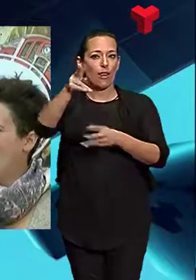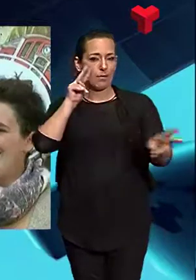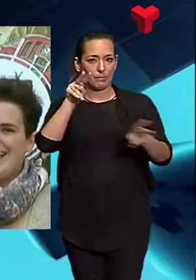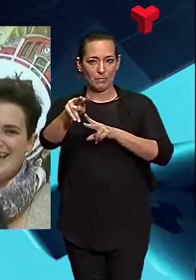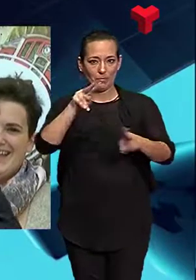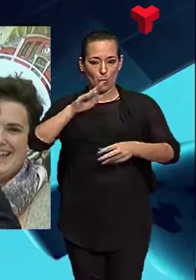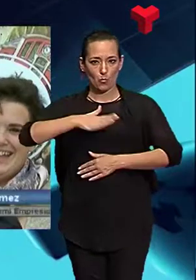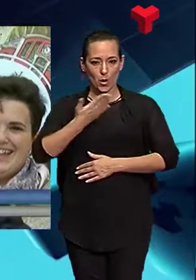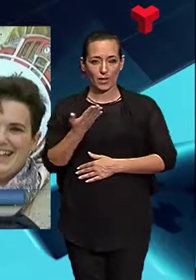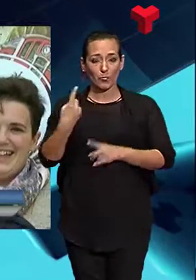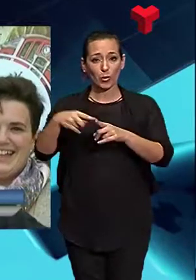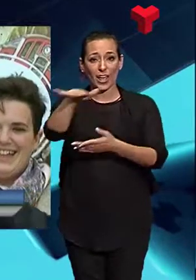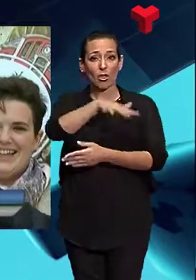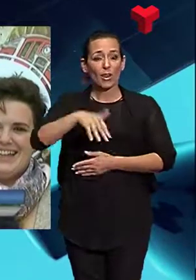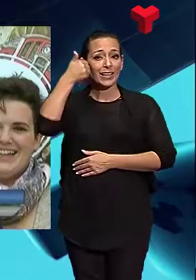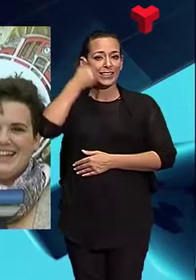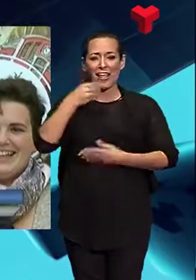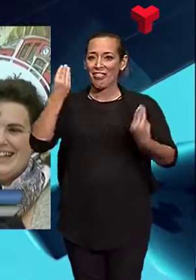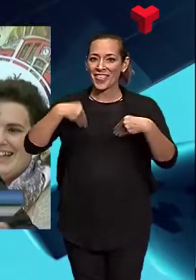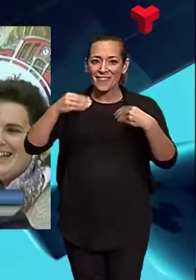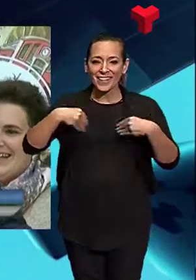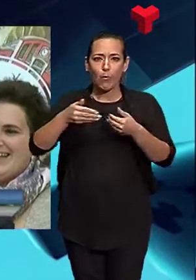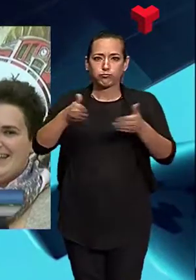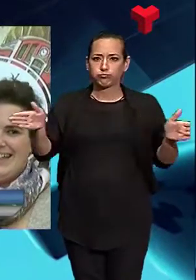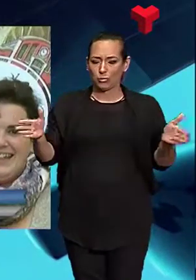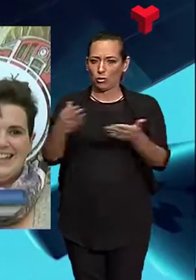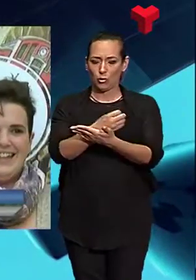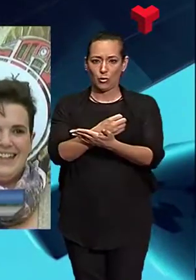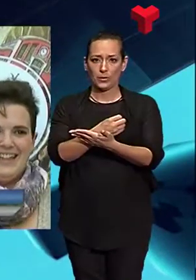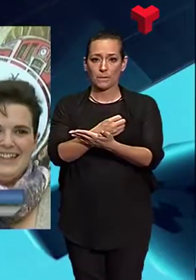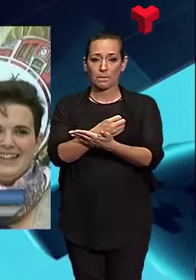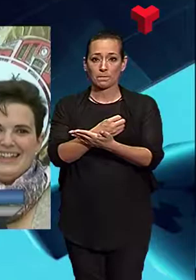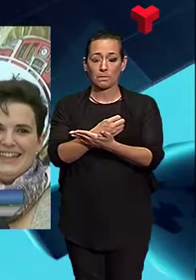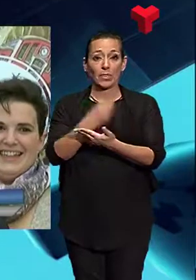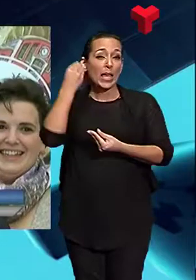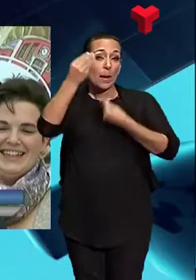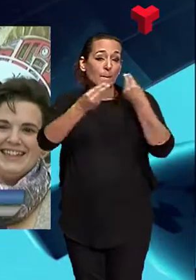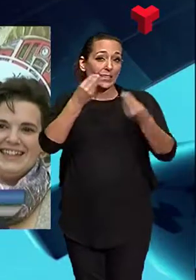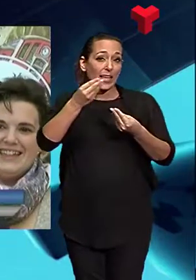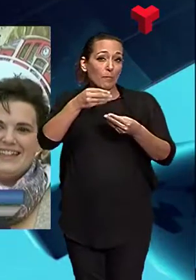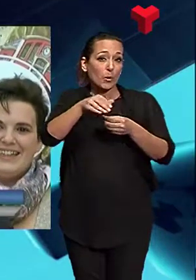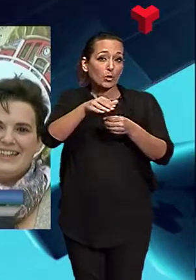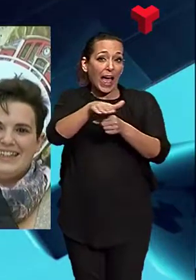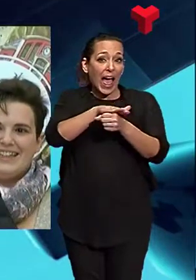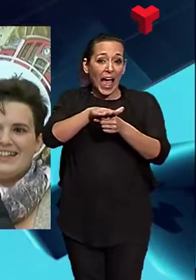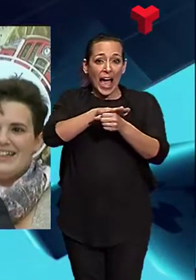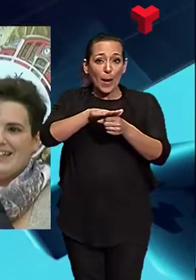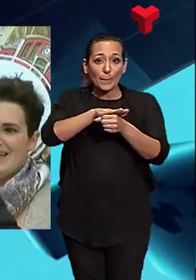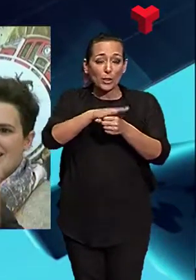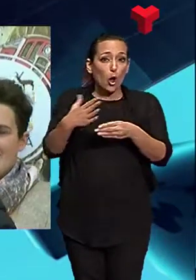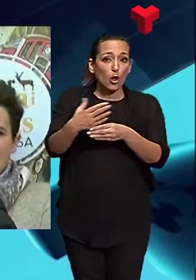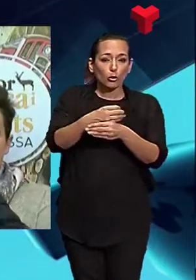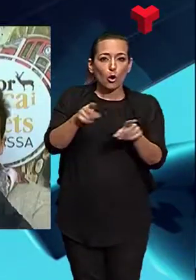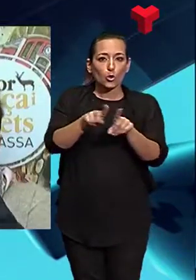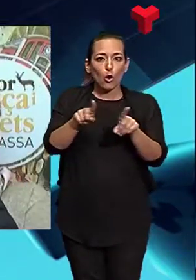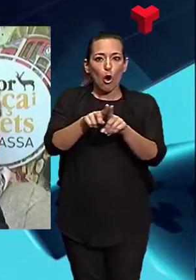és una ciutat superdivertida, superoberta a tothom ja, que deiem que des del Gremi, des de tothom, hem de fer que tothom vingui a Terrassa,